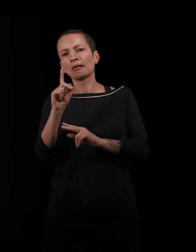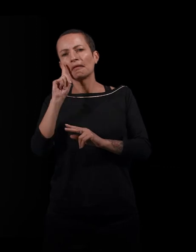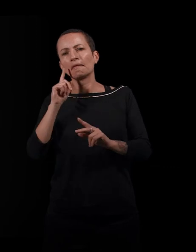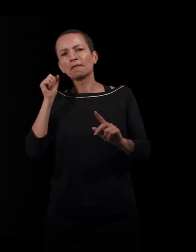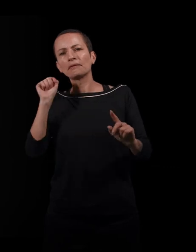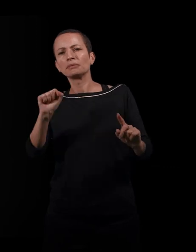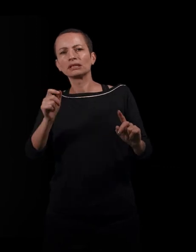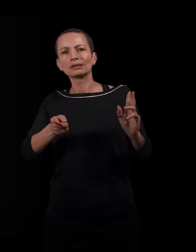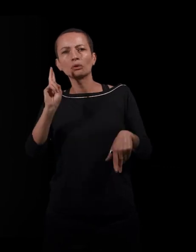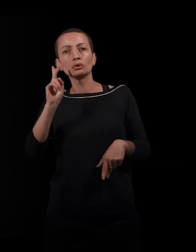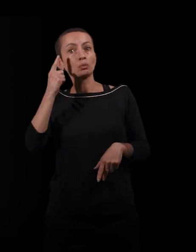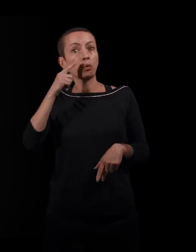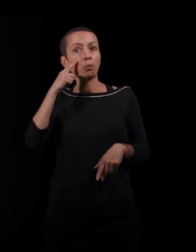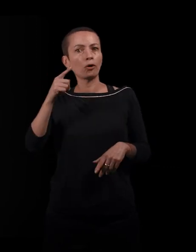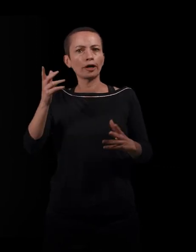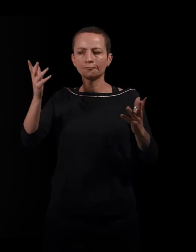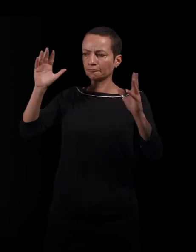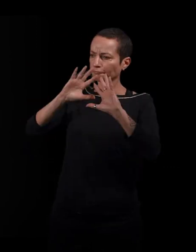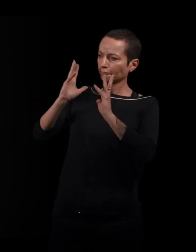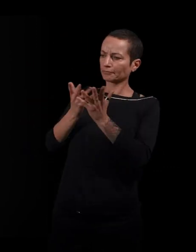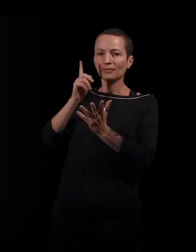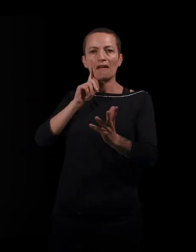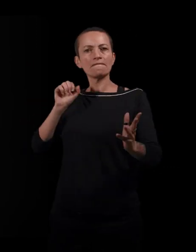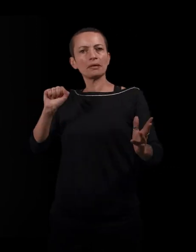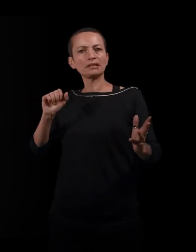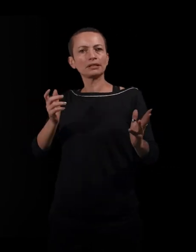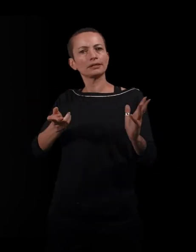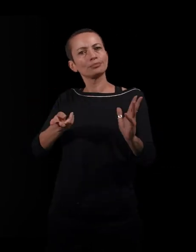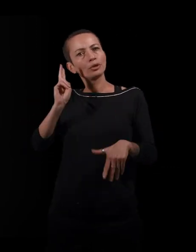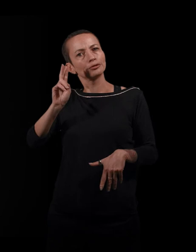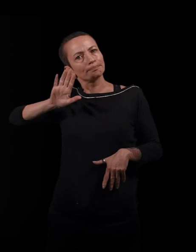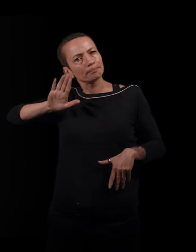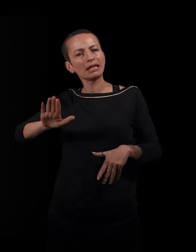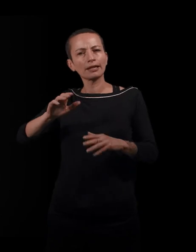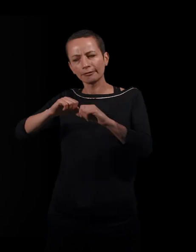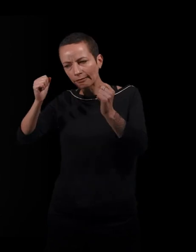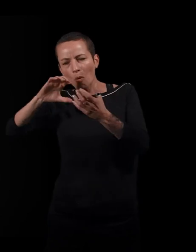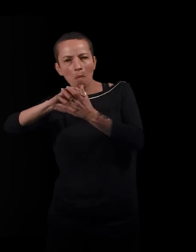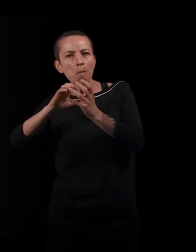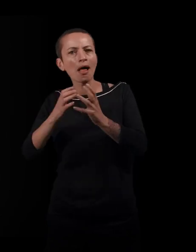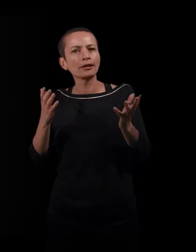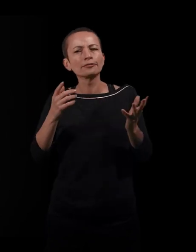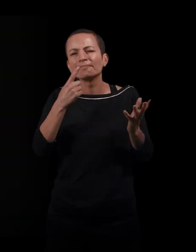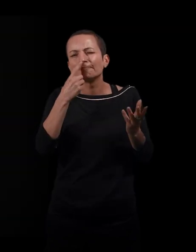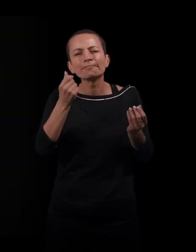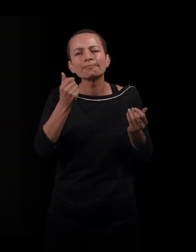restituer une dimension féminine peut-être particulière dans toute sa complexité. Qu'est-ce que vous entendez par là ? Alors,